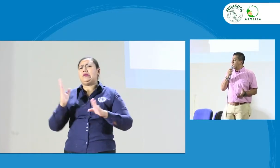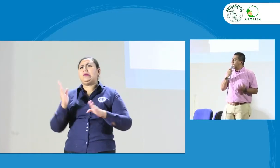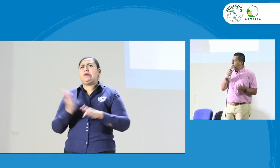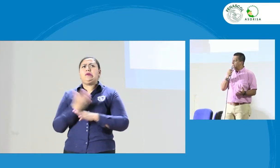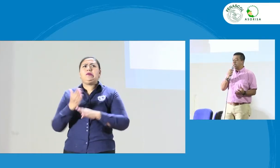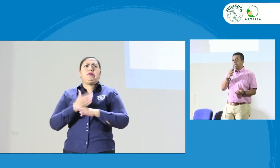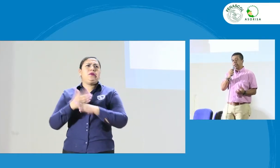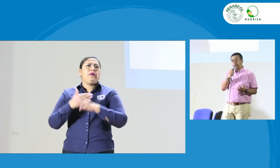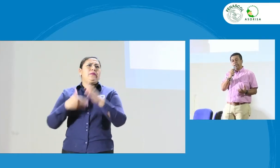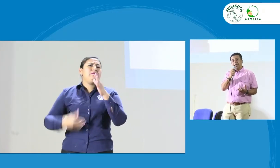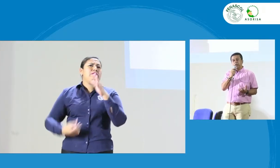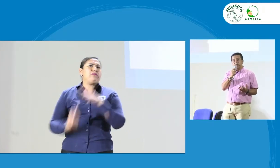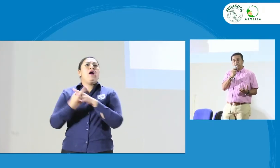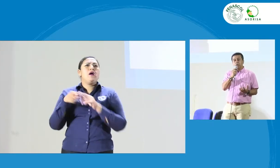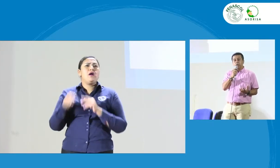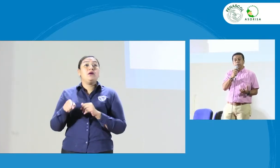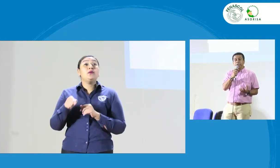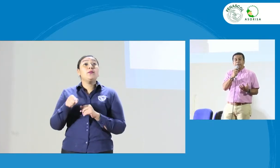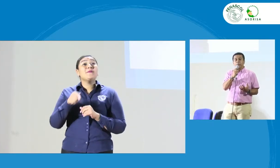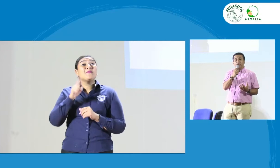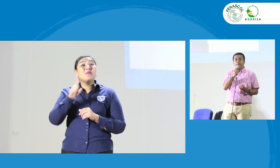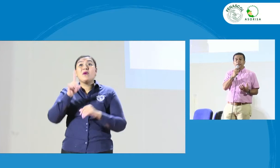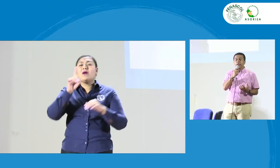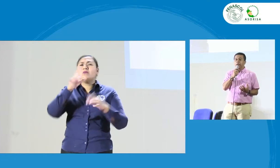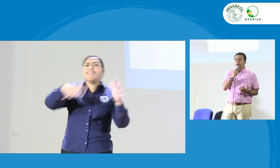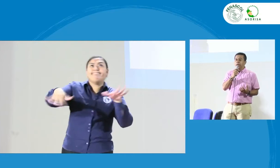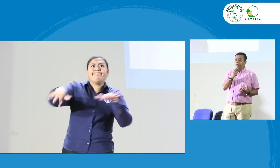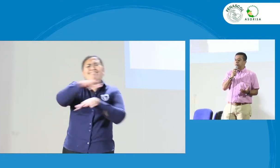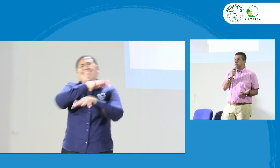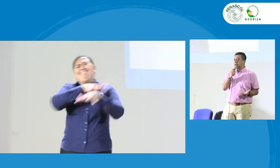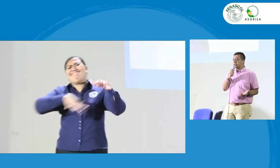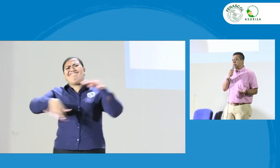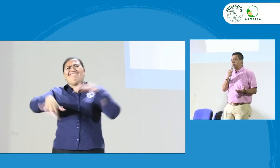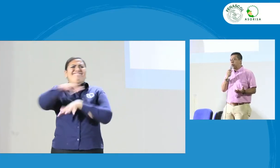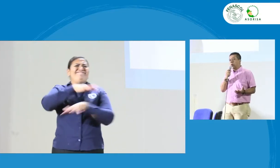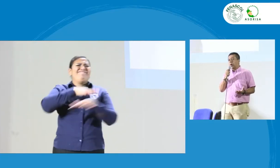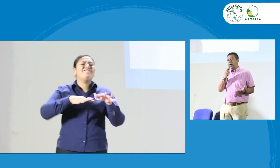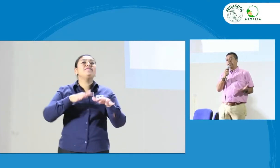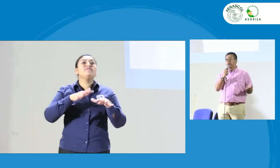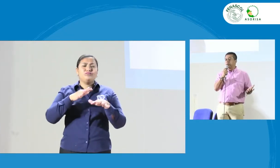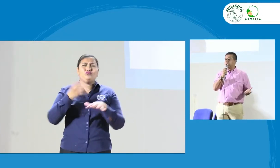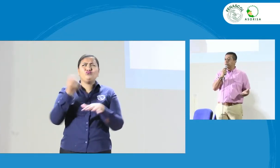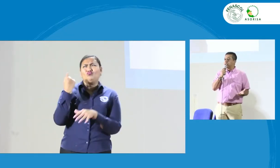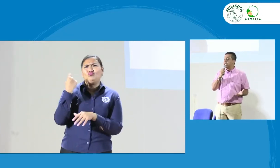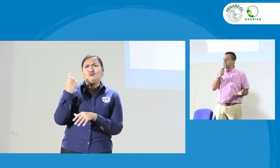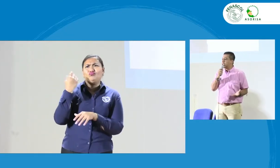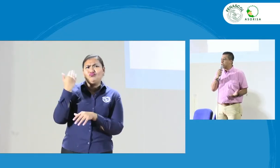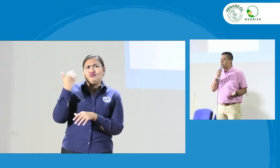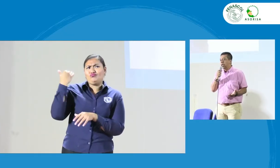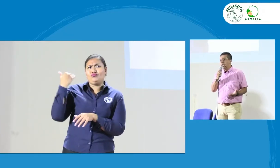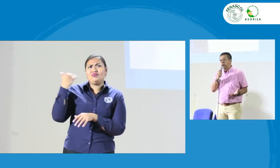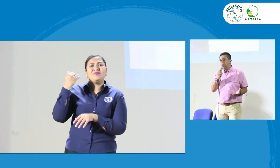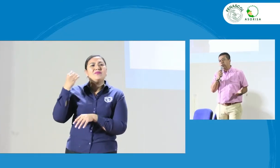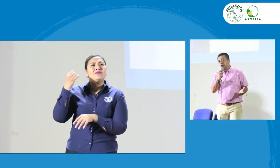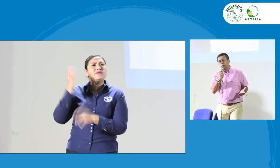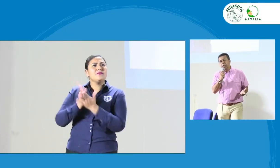polémicas. Y genera, través de las dos naciones, pues esa problemática, inclusive se vivió hace unos años en el Sena,